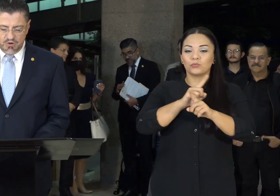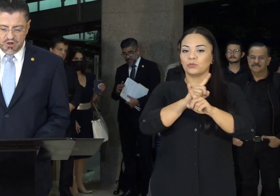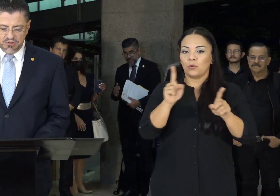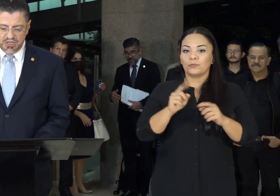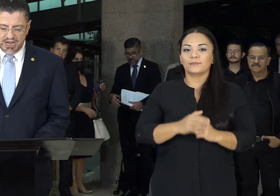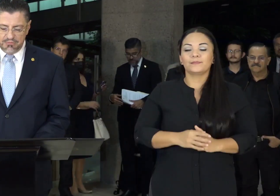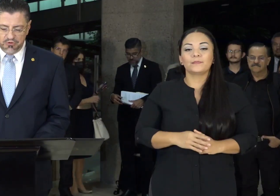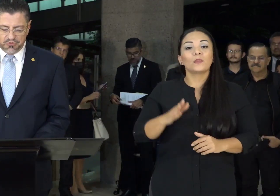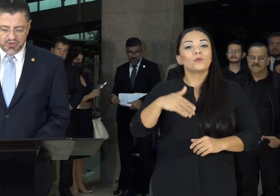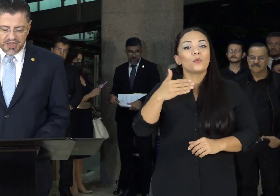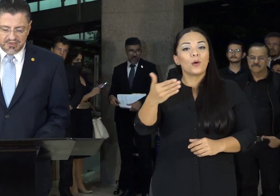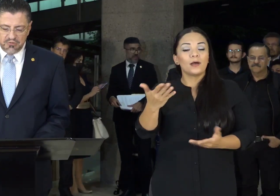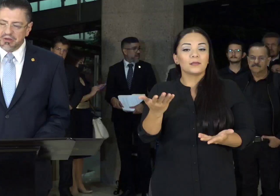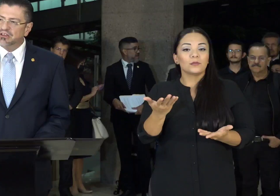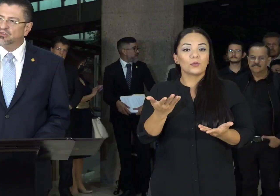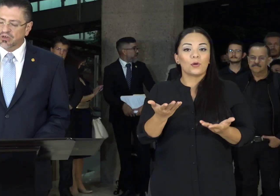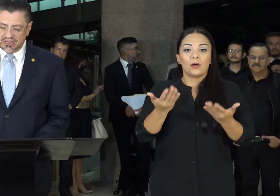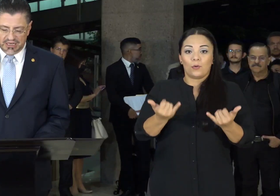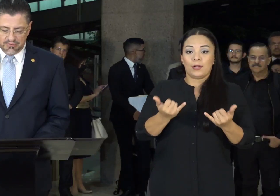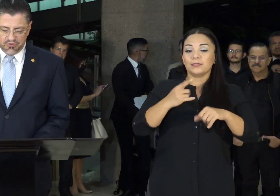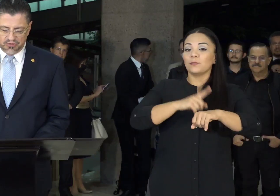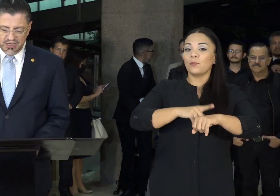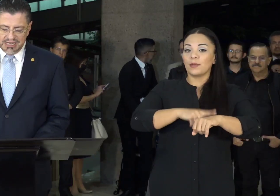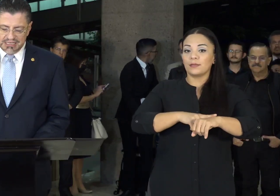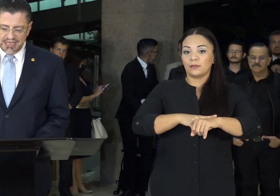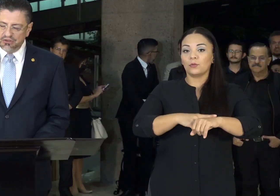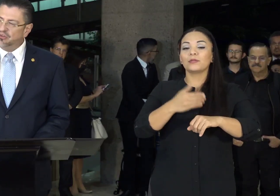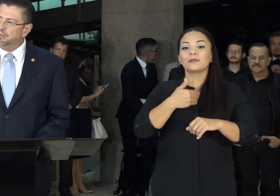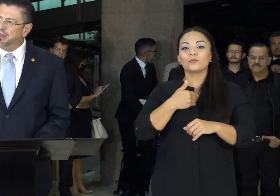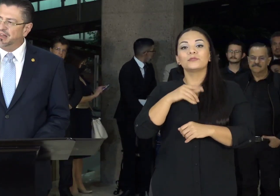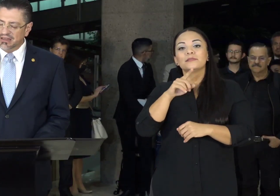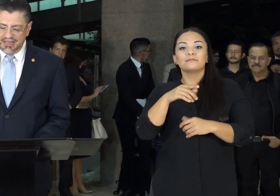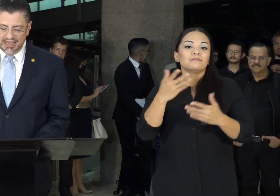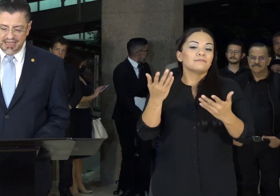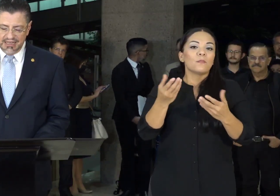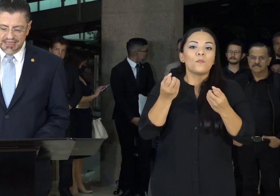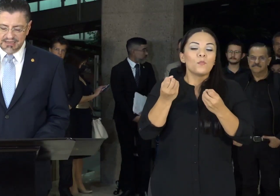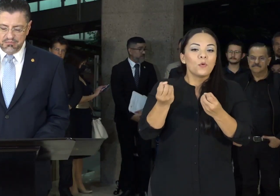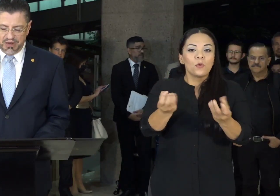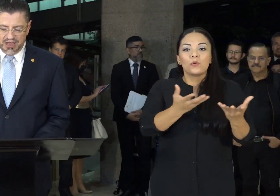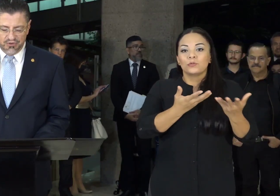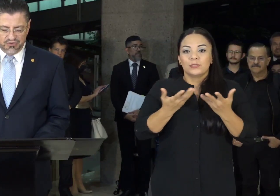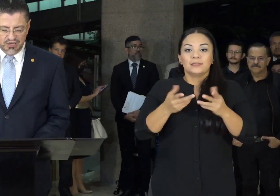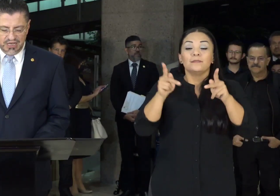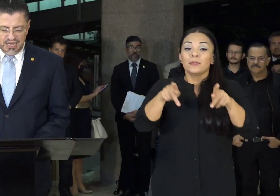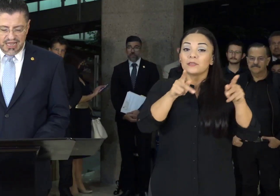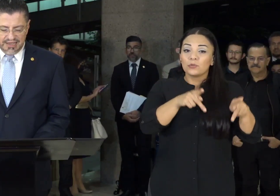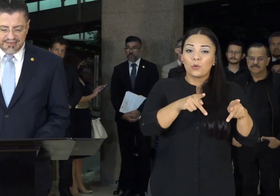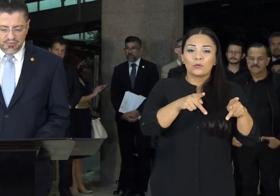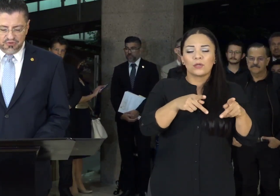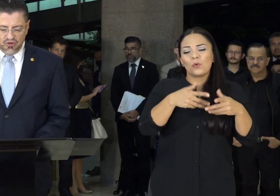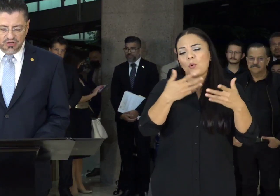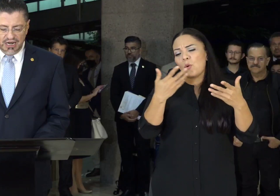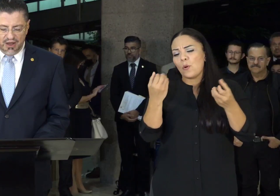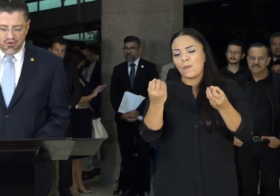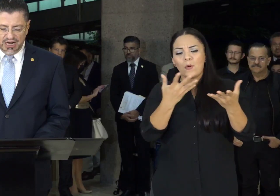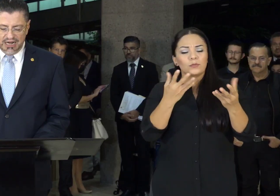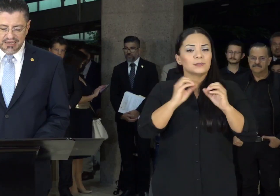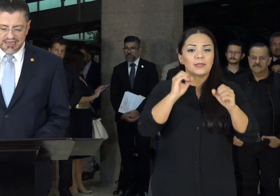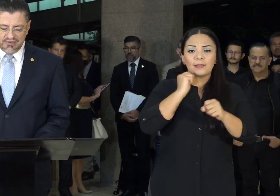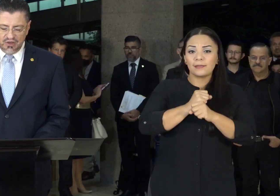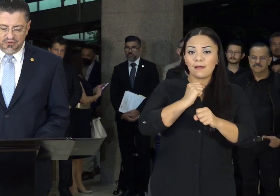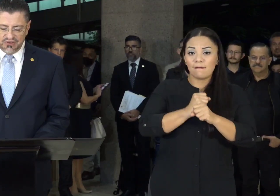Cuando tengamos, en este momento que tenemos cientos de miles de desempleados, esta opción